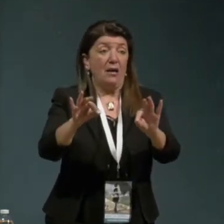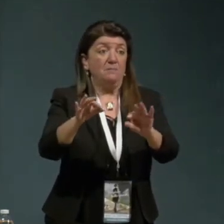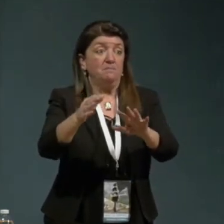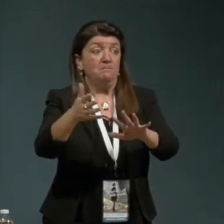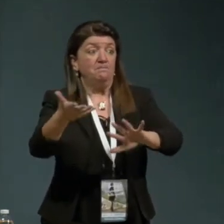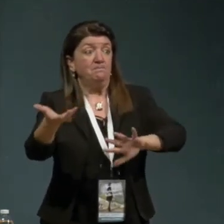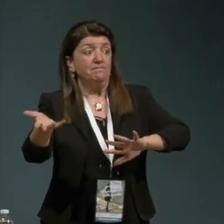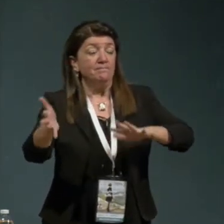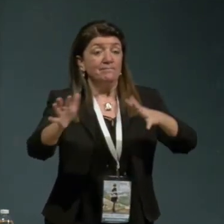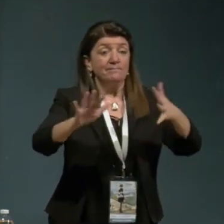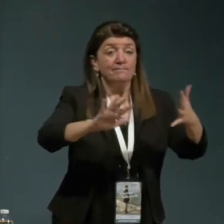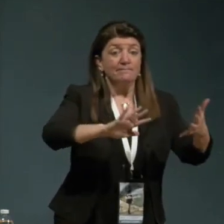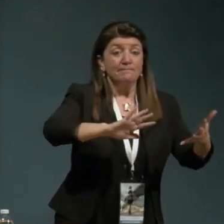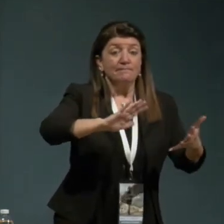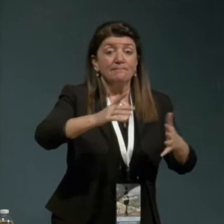movimento